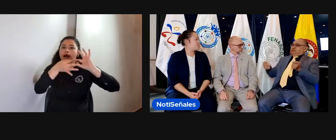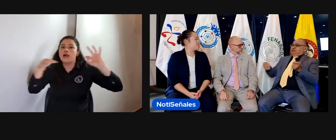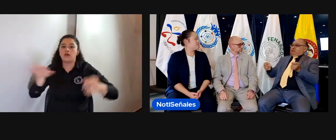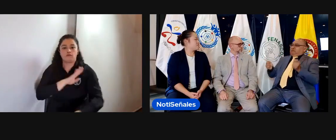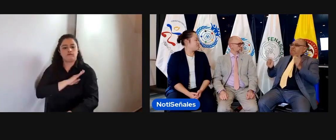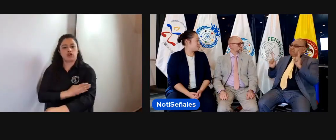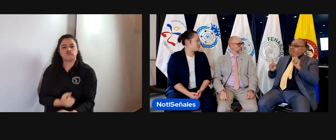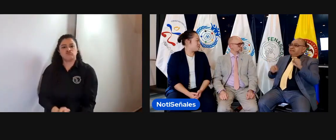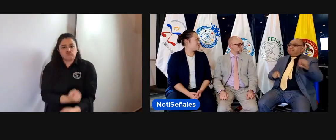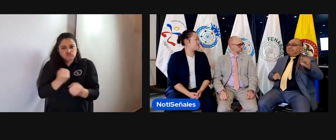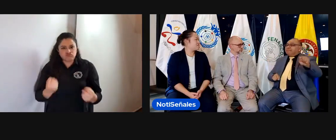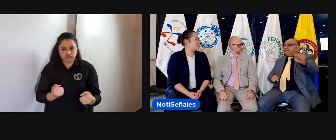es nuestro lema.